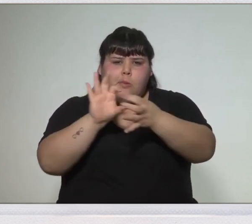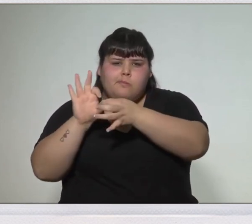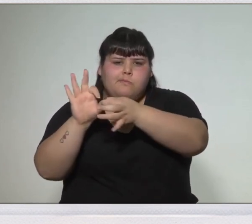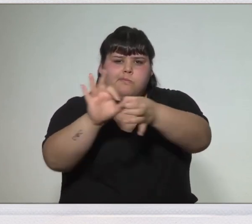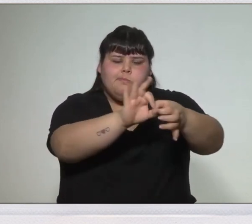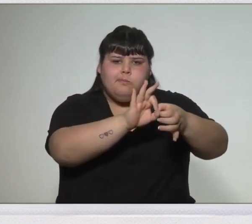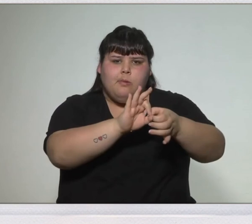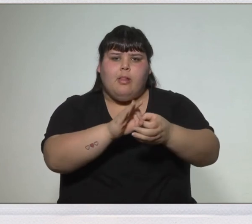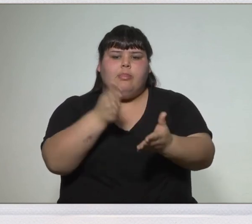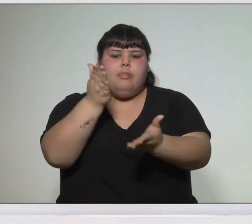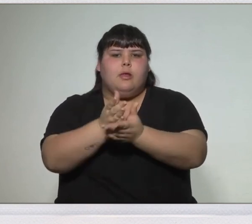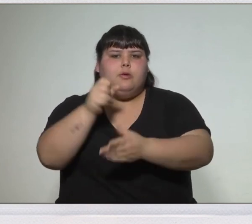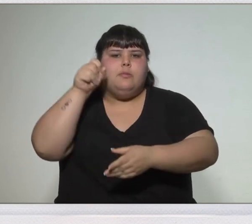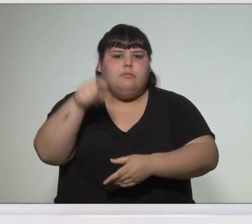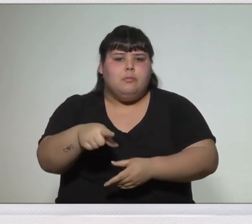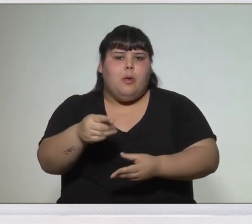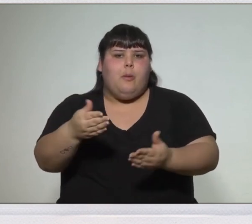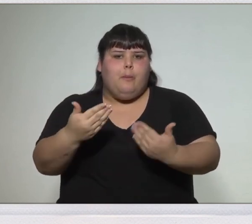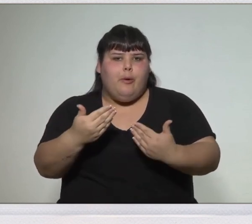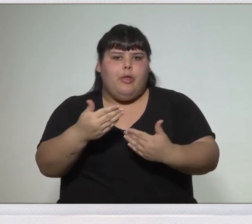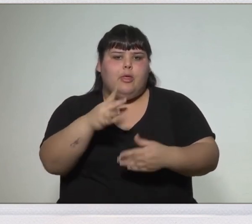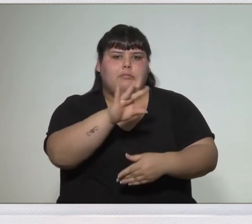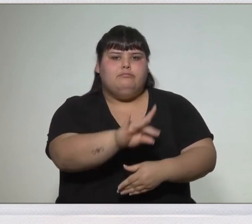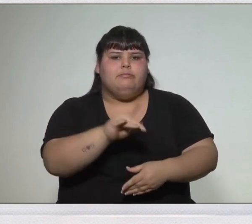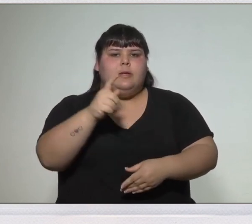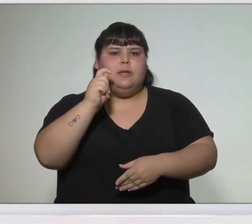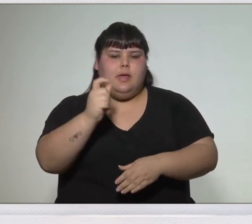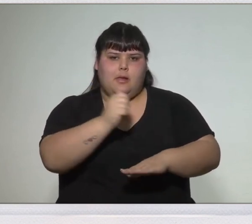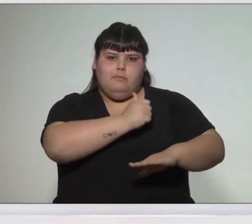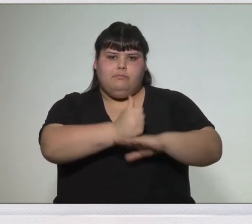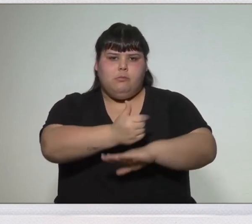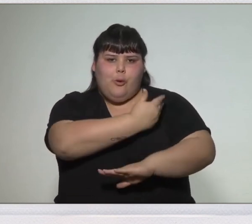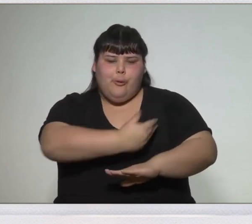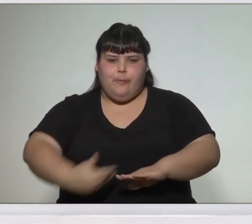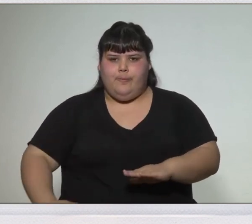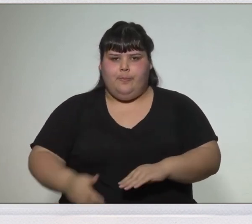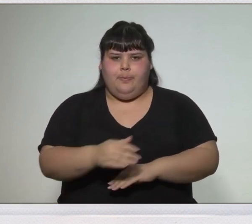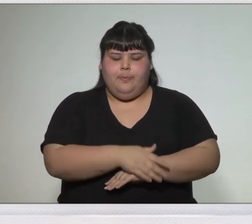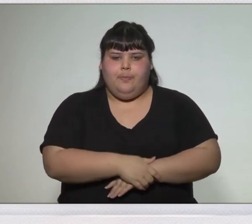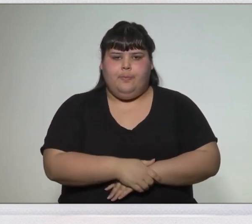derecho a nombrar libremente a sus gobiernos.